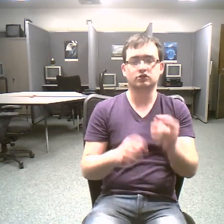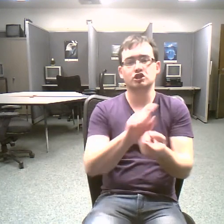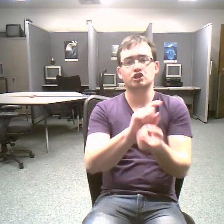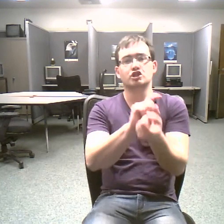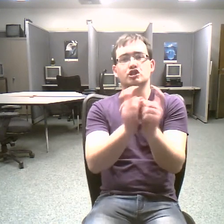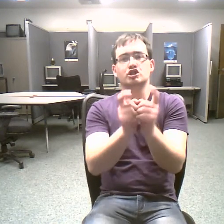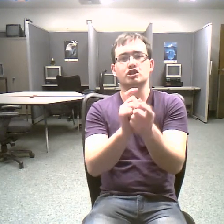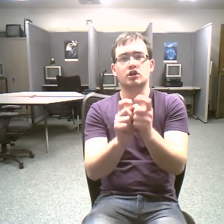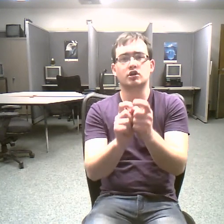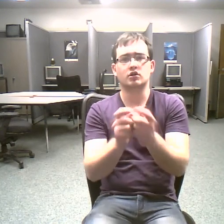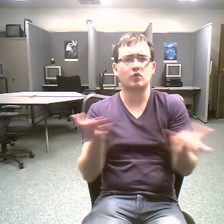our